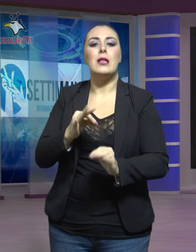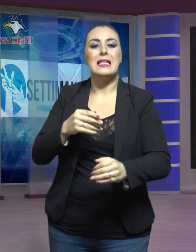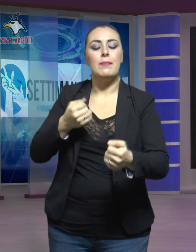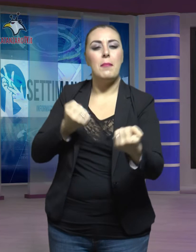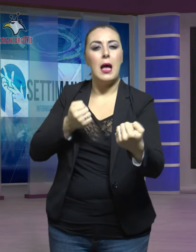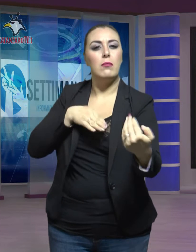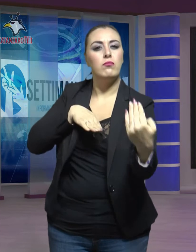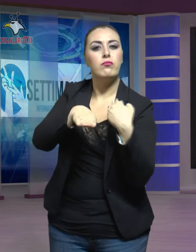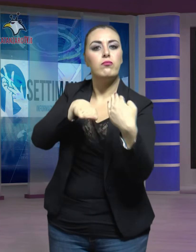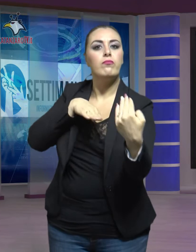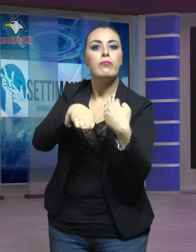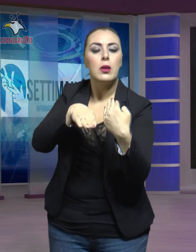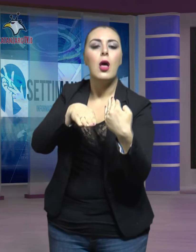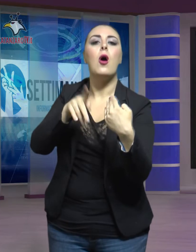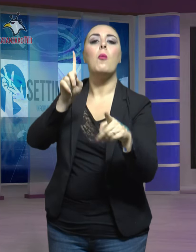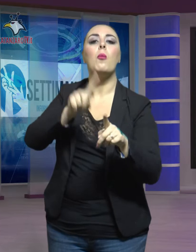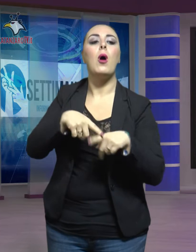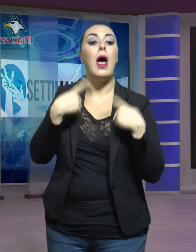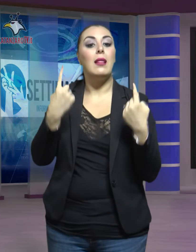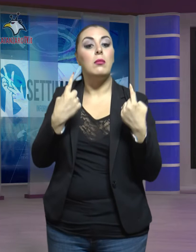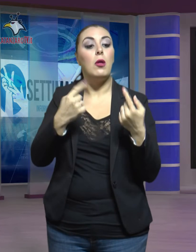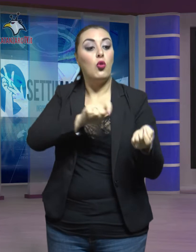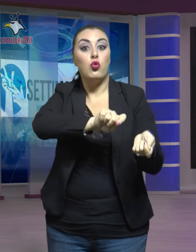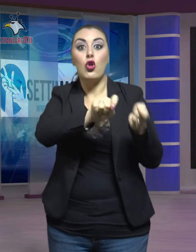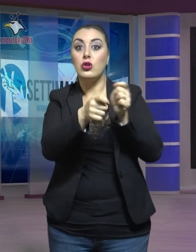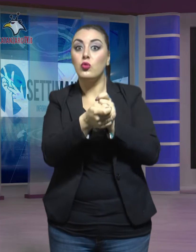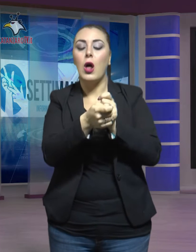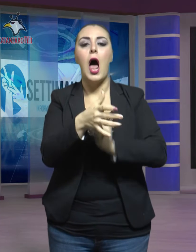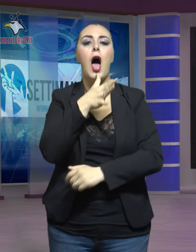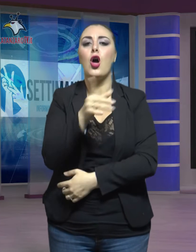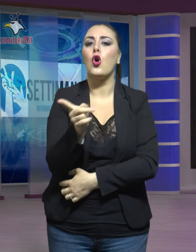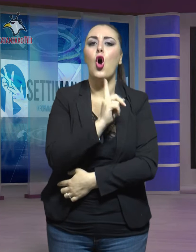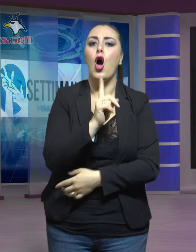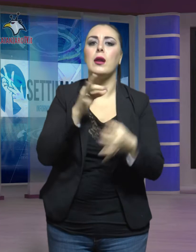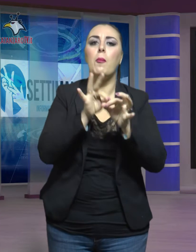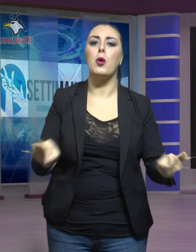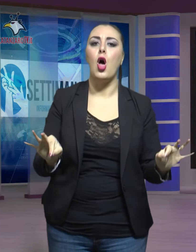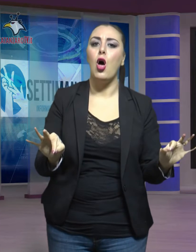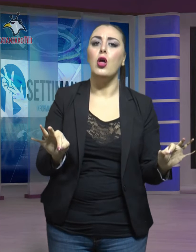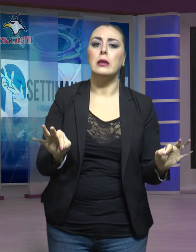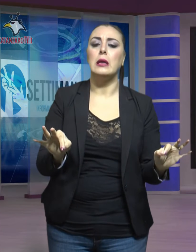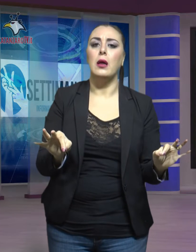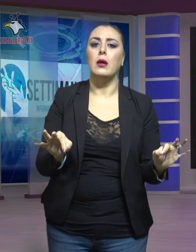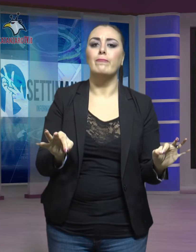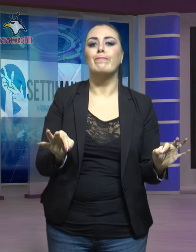in attesa di opere sostitutive non ancora caratterizzate, sono elemento di